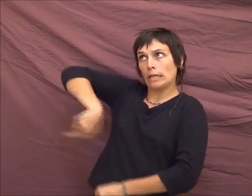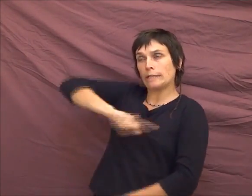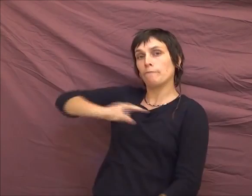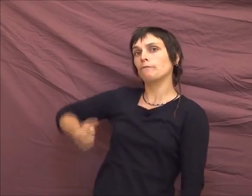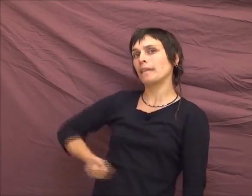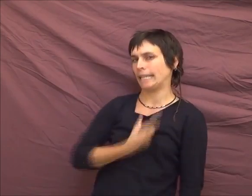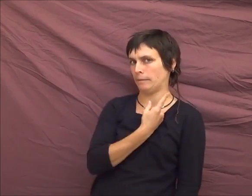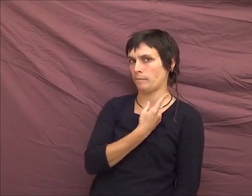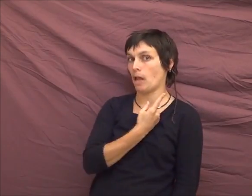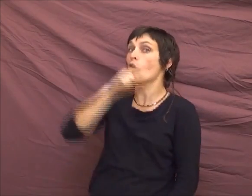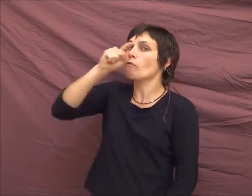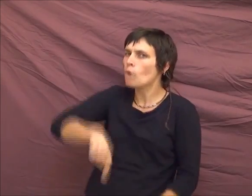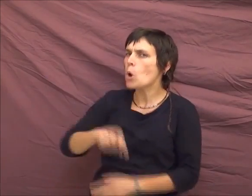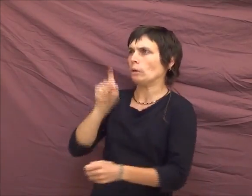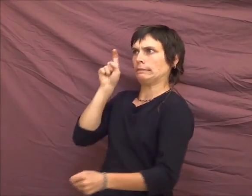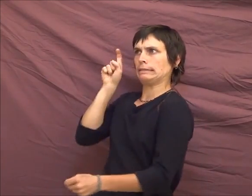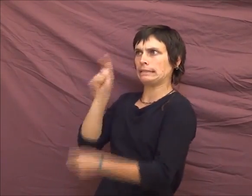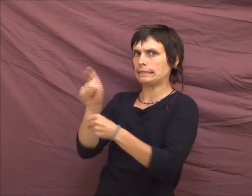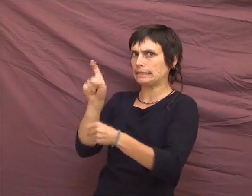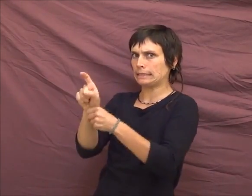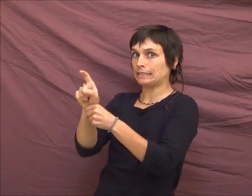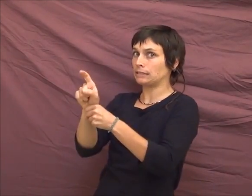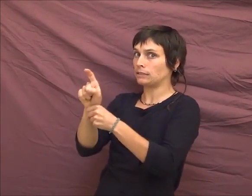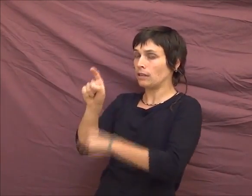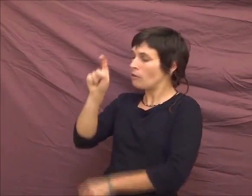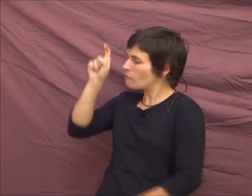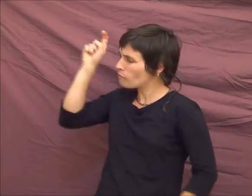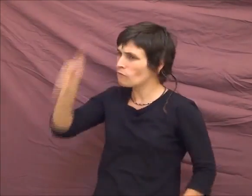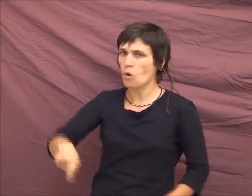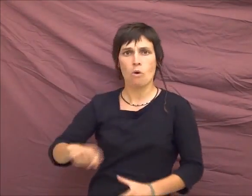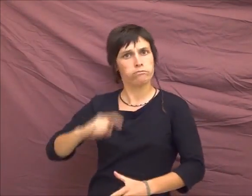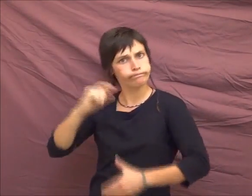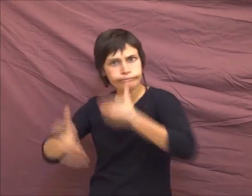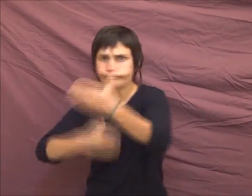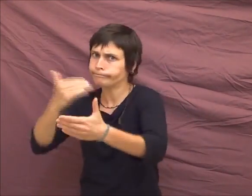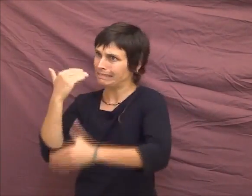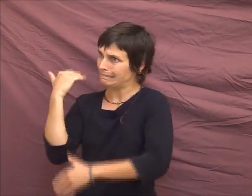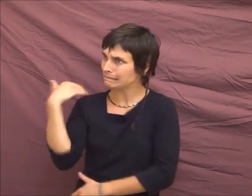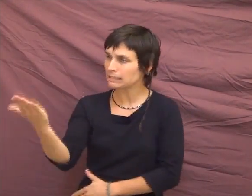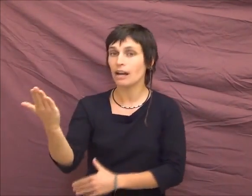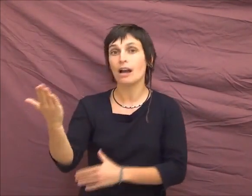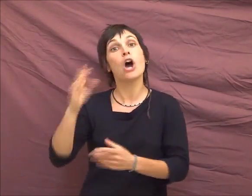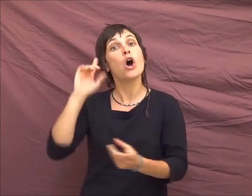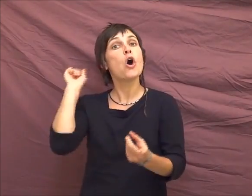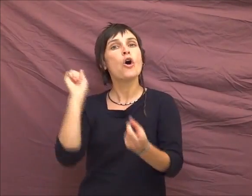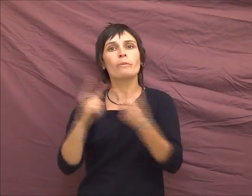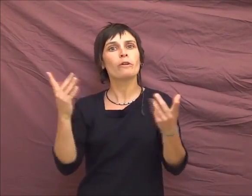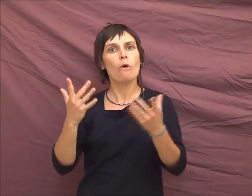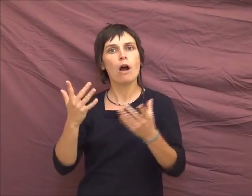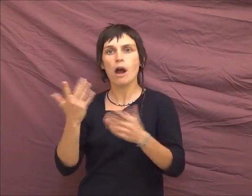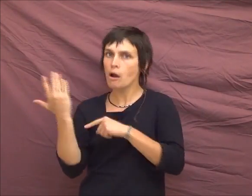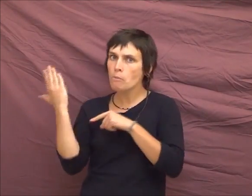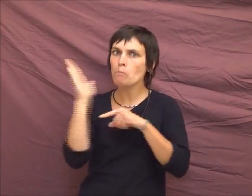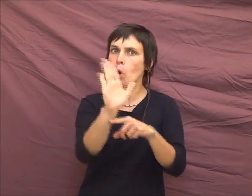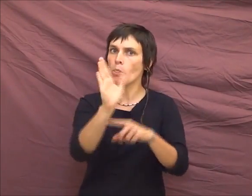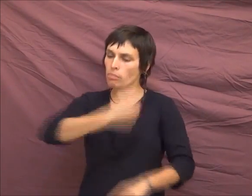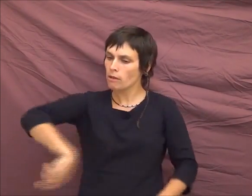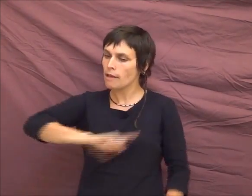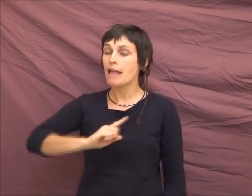donc dénoncer ces tortures, continuer à les dénoncer, et arriver à accepter la fierté d'être ce qu'on est. La